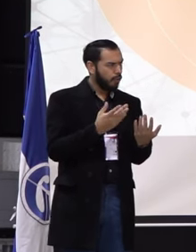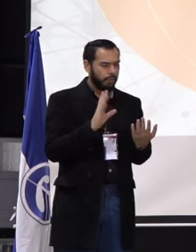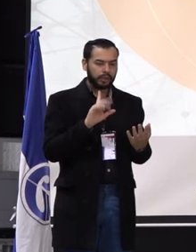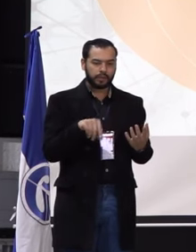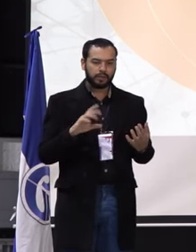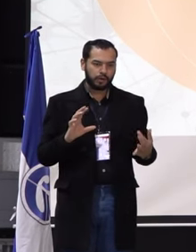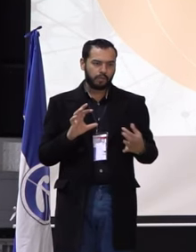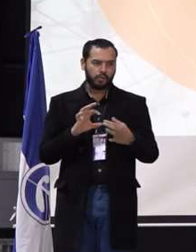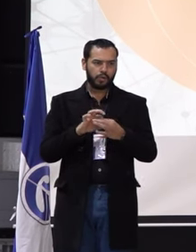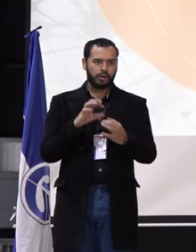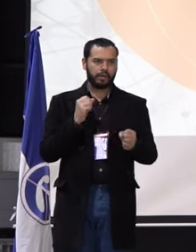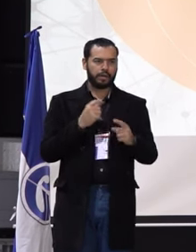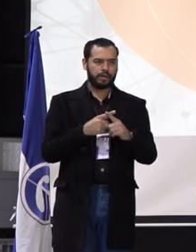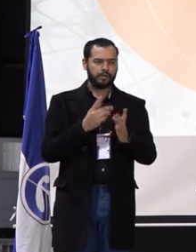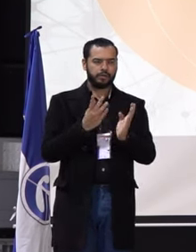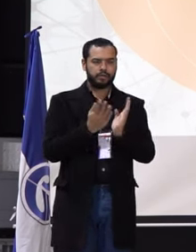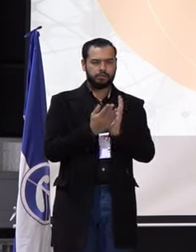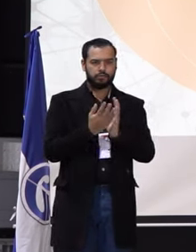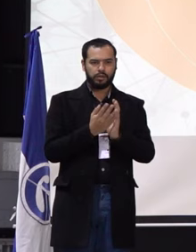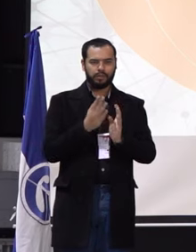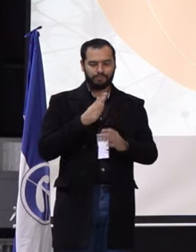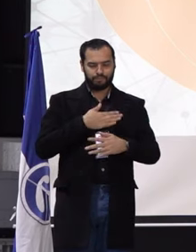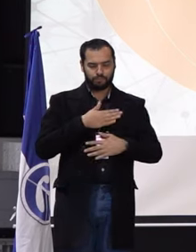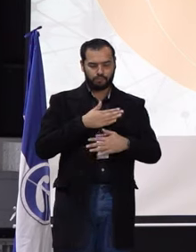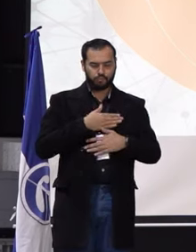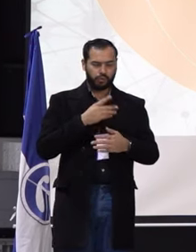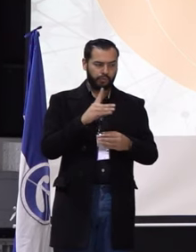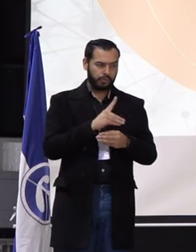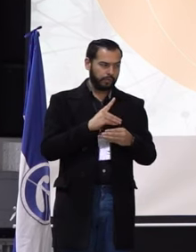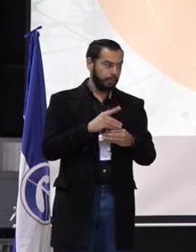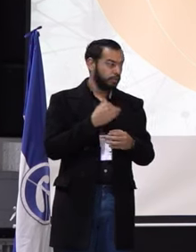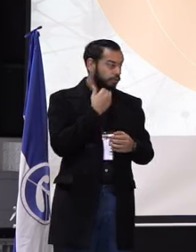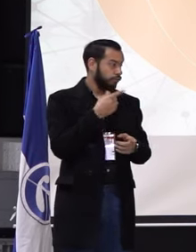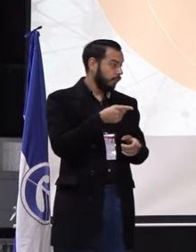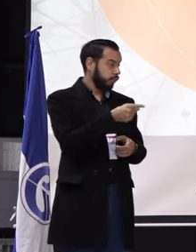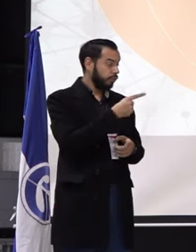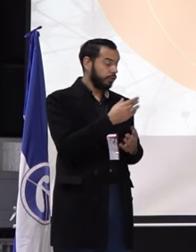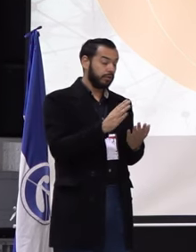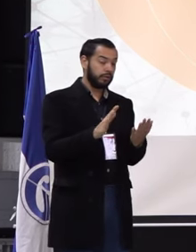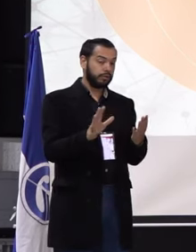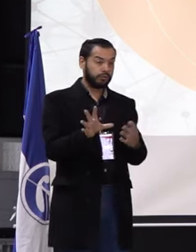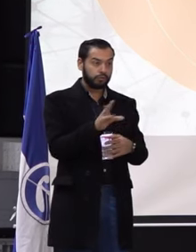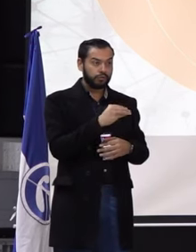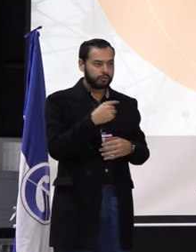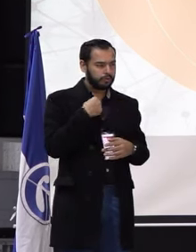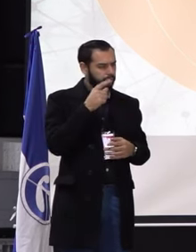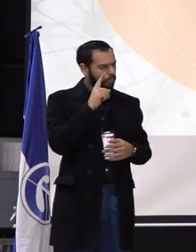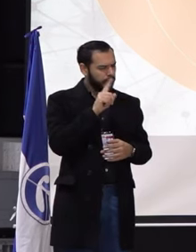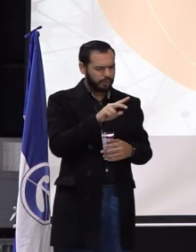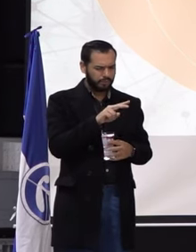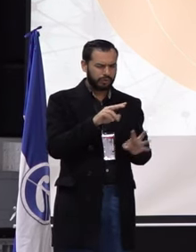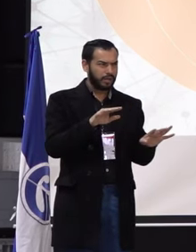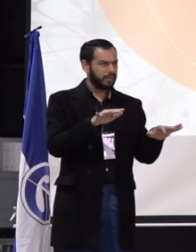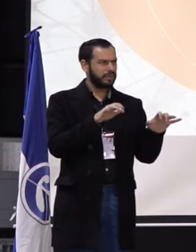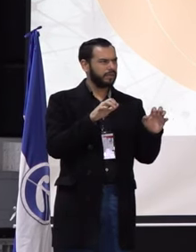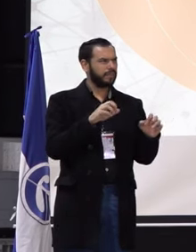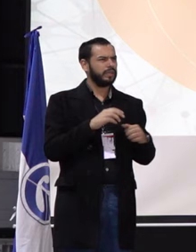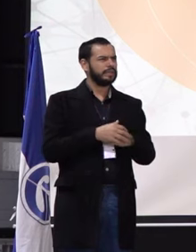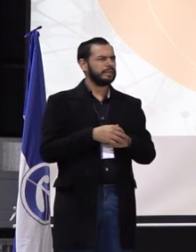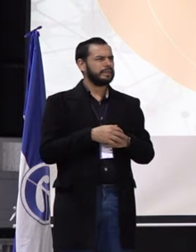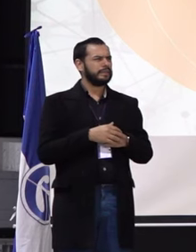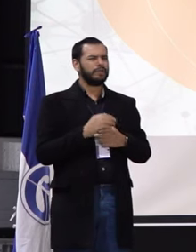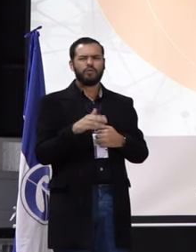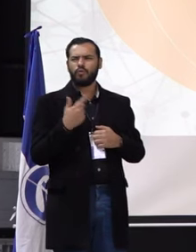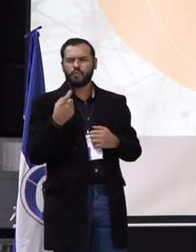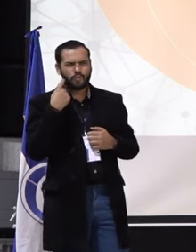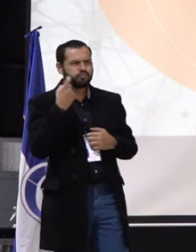con los egresados de nuestro mismo departamento? No sé si a todos, pero creo que muchos cuando empezamos a mirar la asamblea mirábamos, bueno, cómo